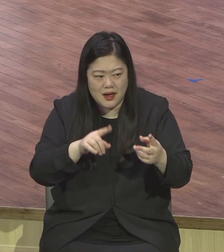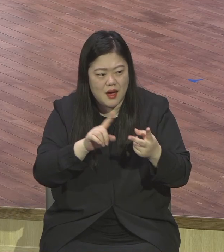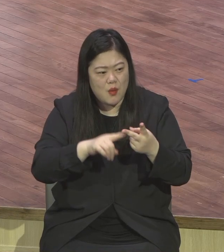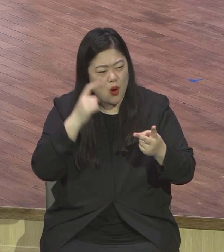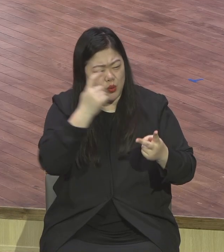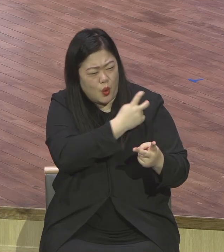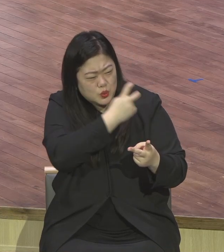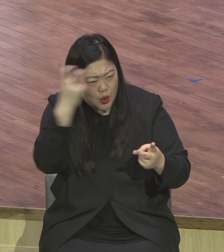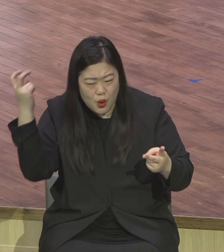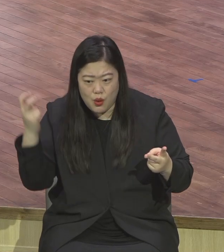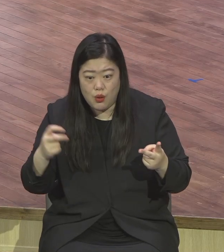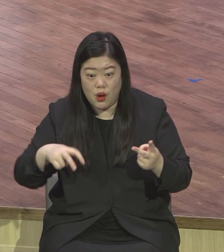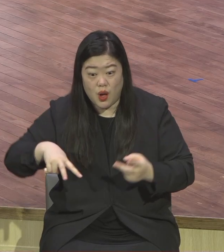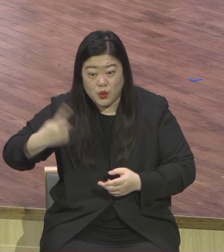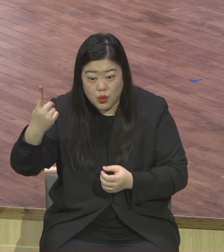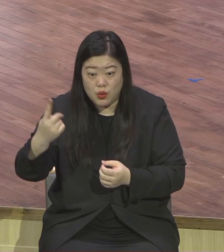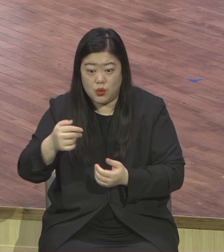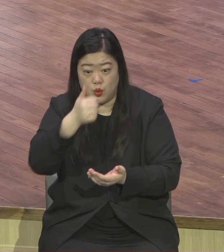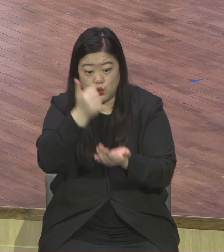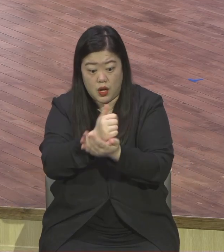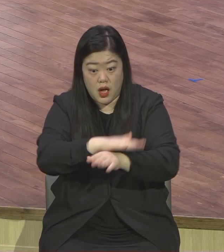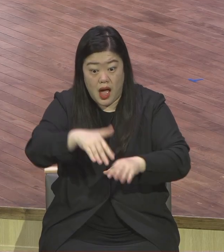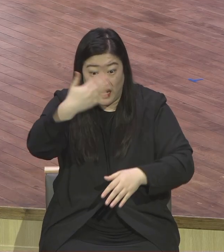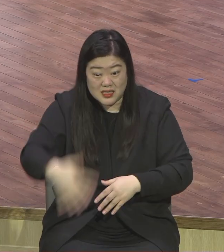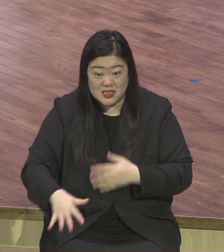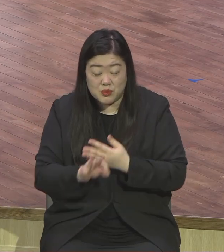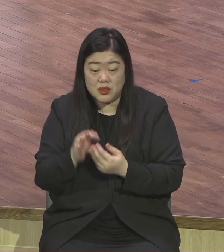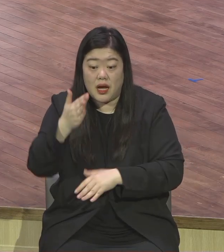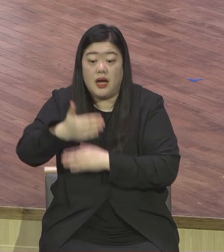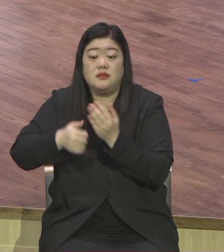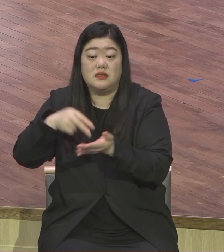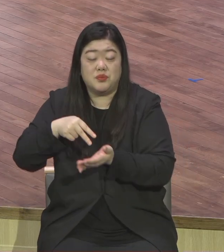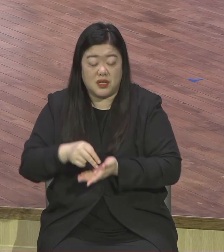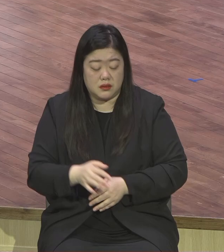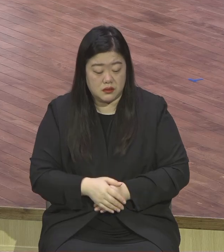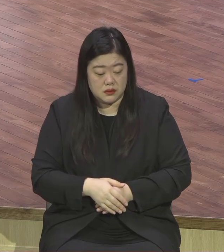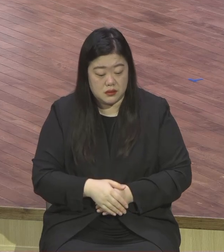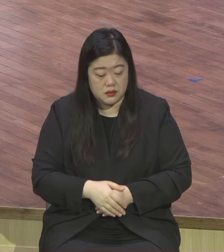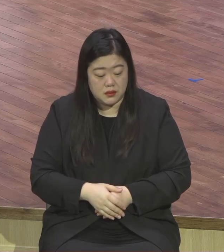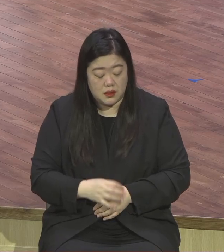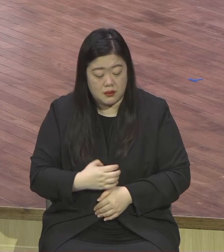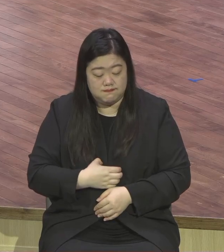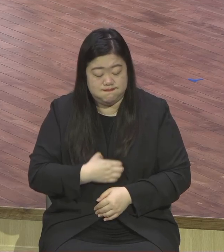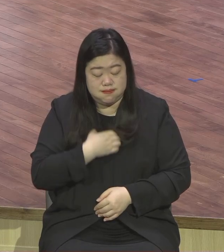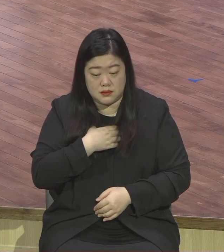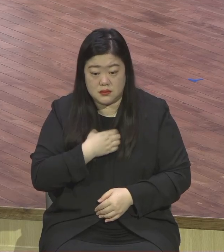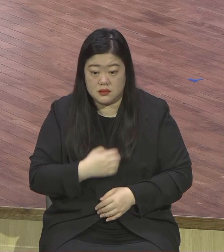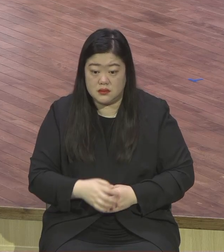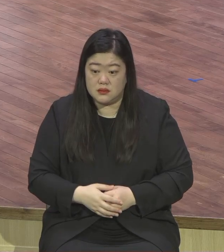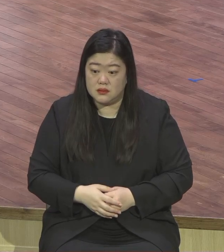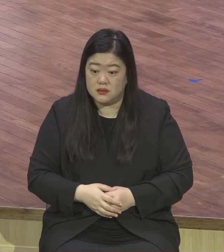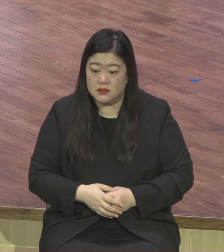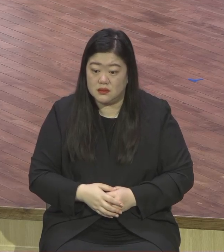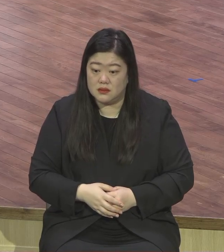상답은 소용없어. 오늘 말씀을 통해서 영생에 대한 성격적 정의를